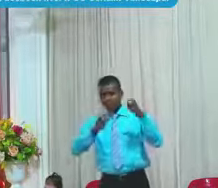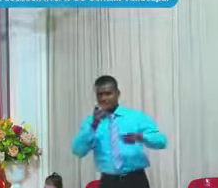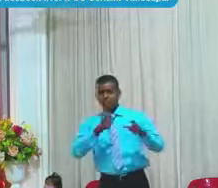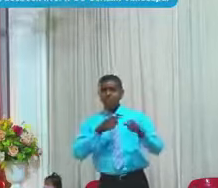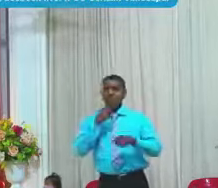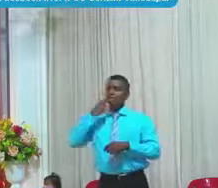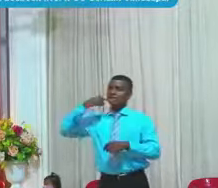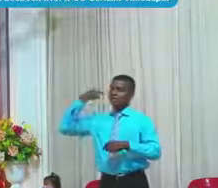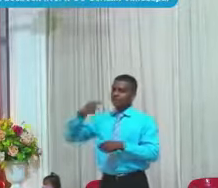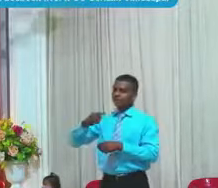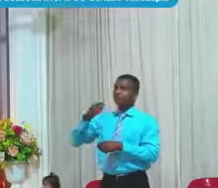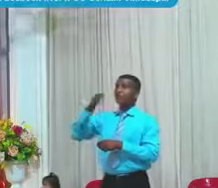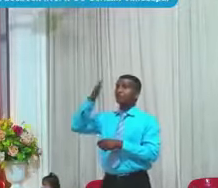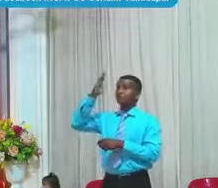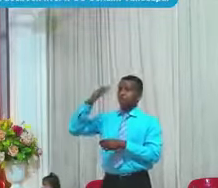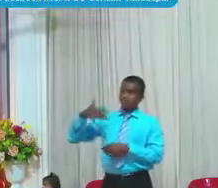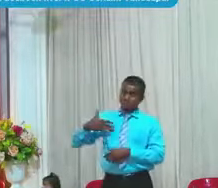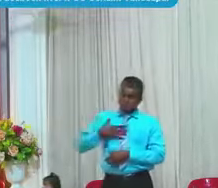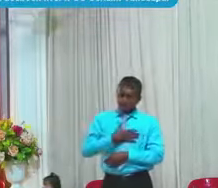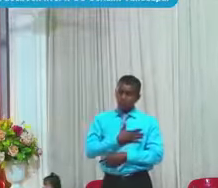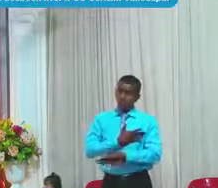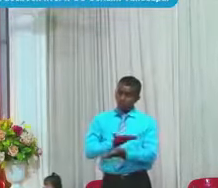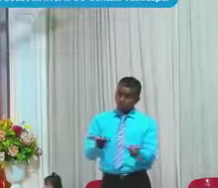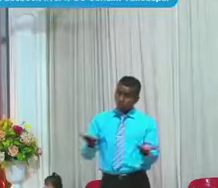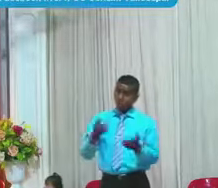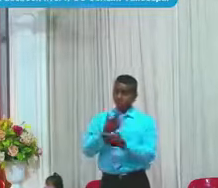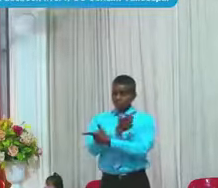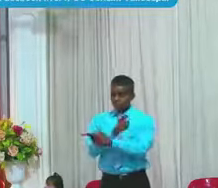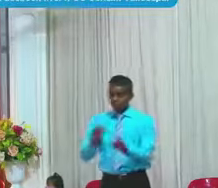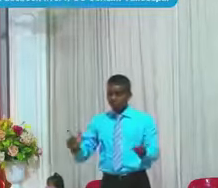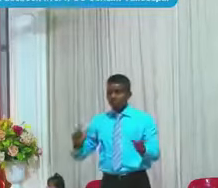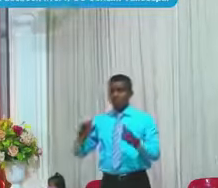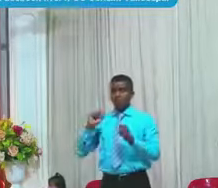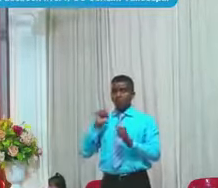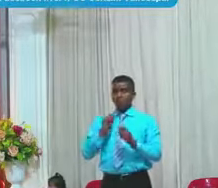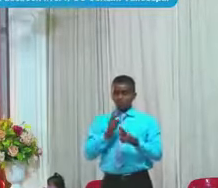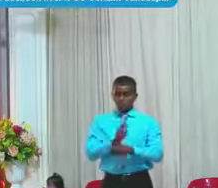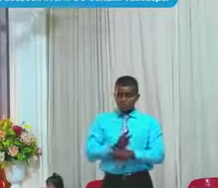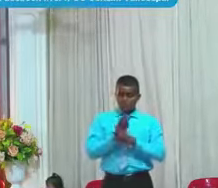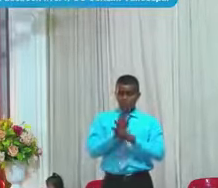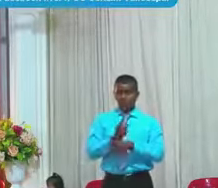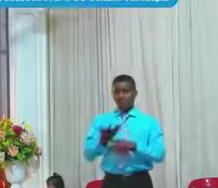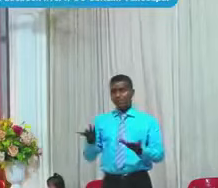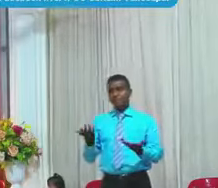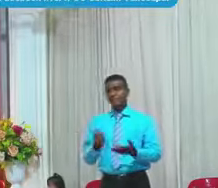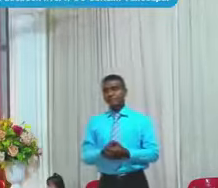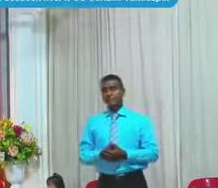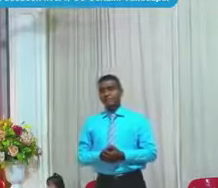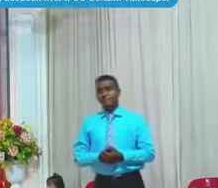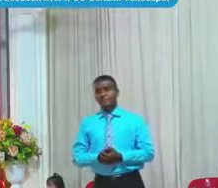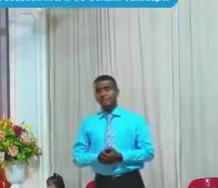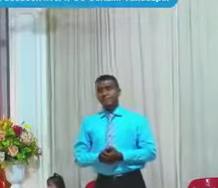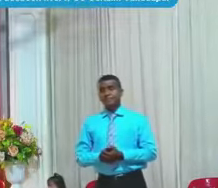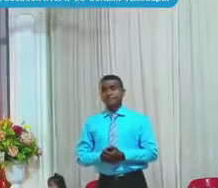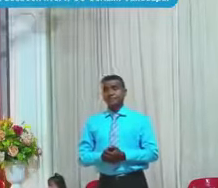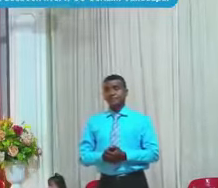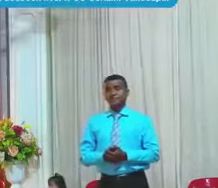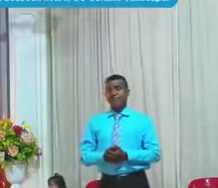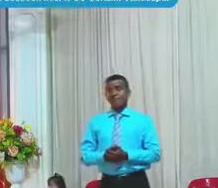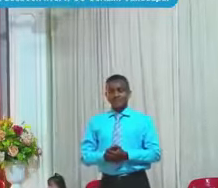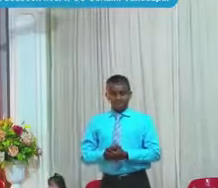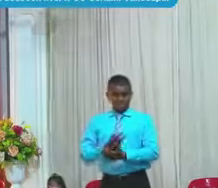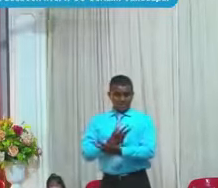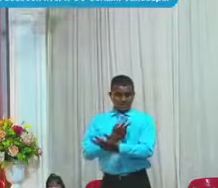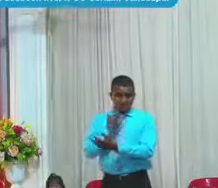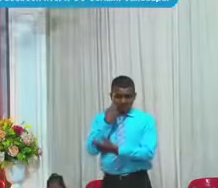que Dios tuvo de él misericordia Que lo libró de descender al sepulcro Que halló redención Su carne será más